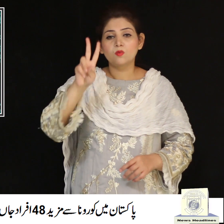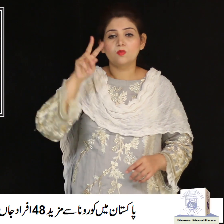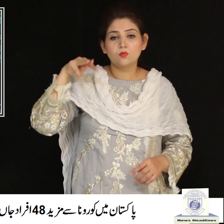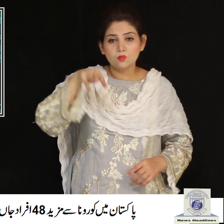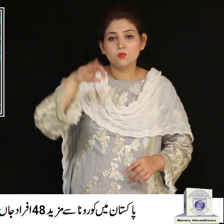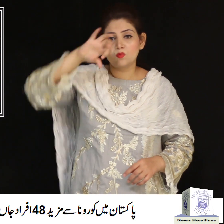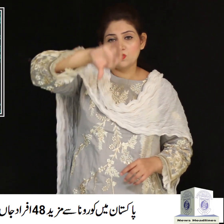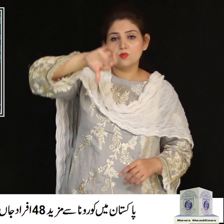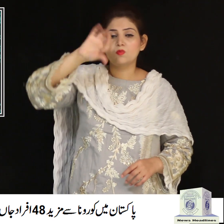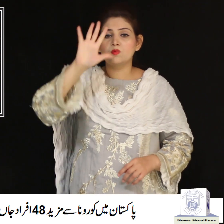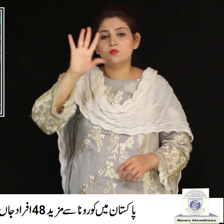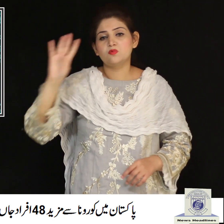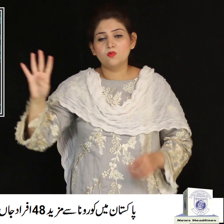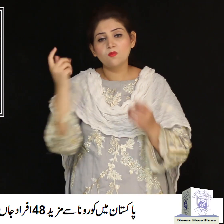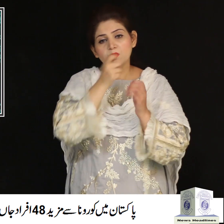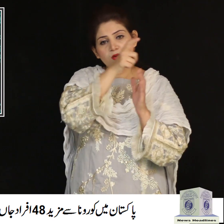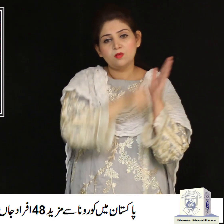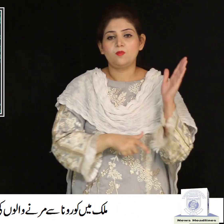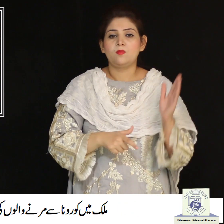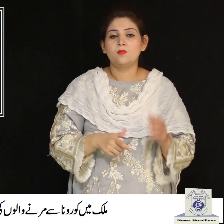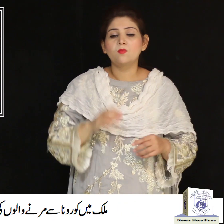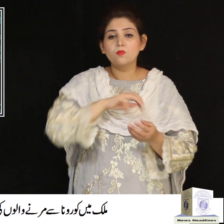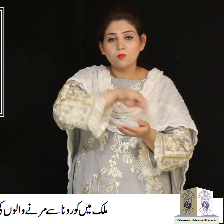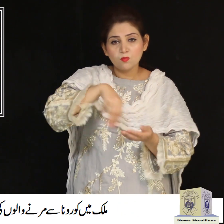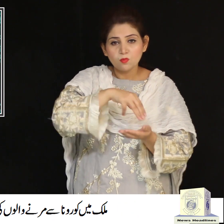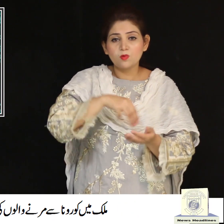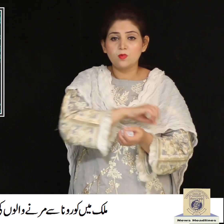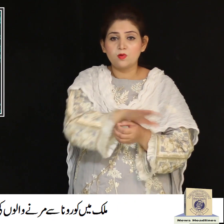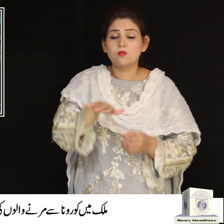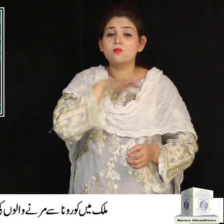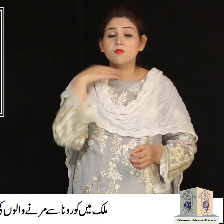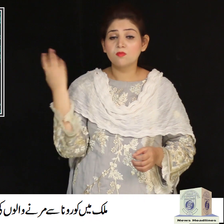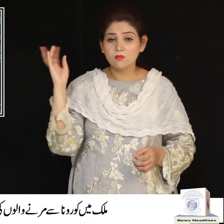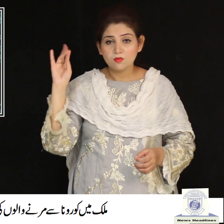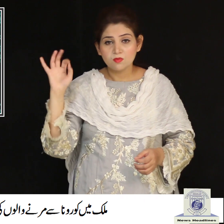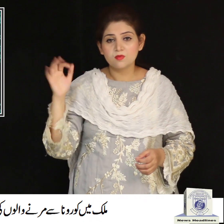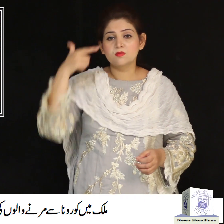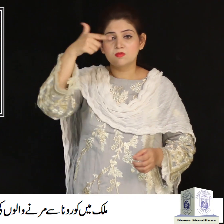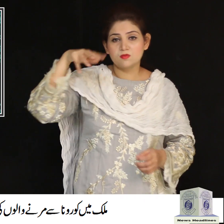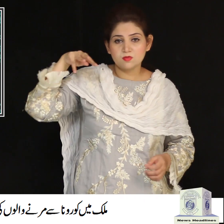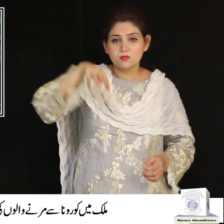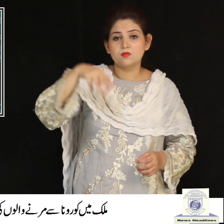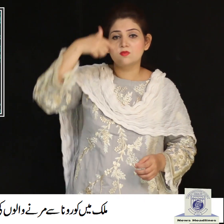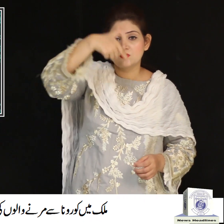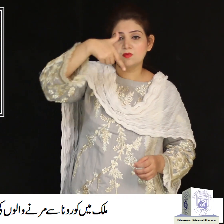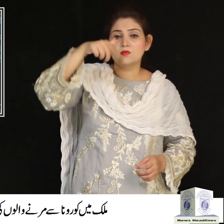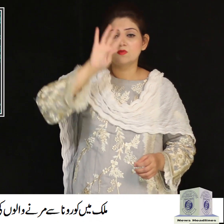سو چوہ نئے کیسیز ریپورٹ ملک میں کرونا سے مرنے والوں کی تعداد ساتھ ہزار ساتھ سو چوہالیس ہوتے